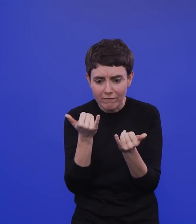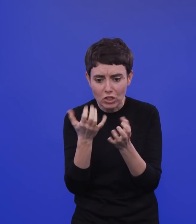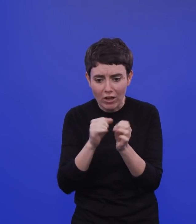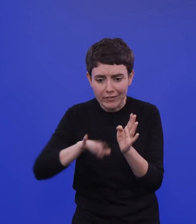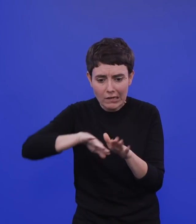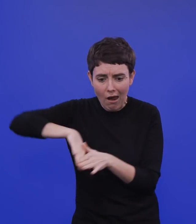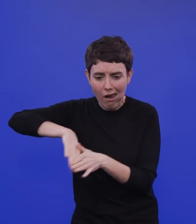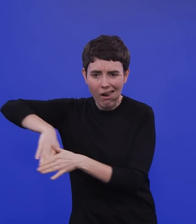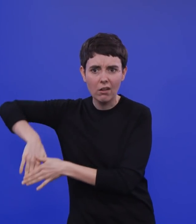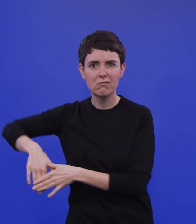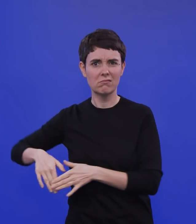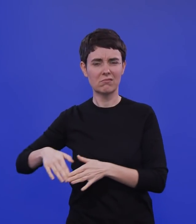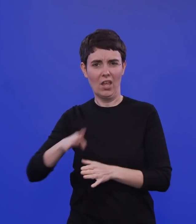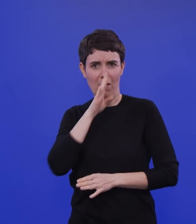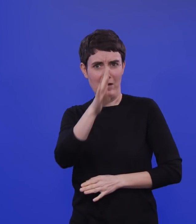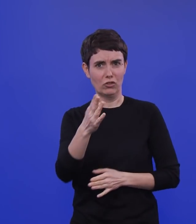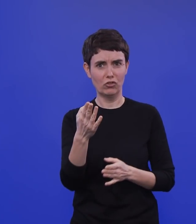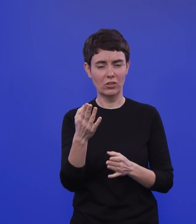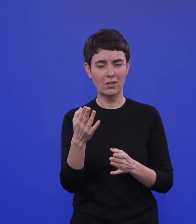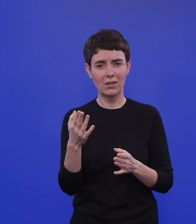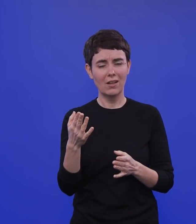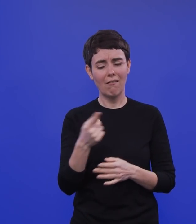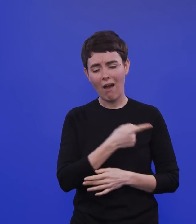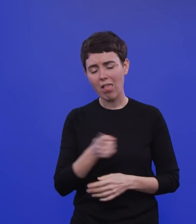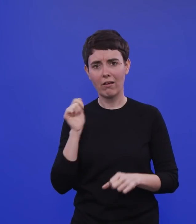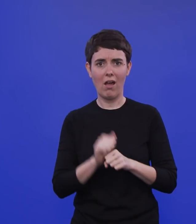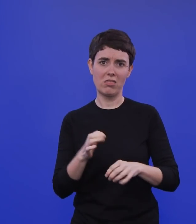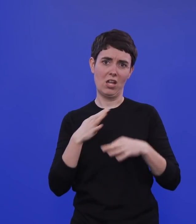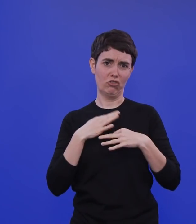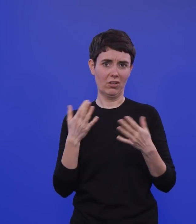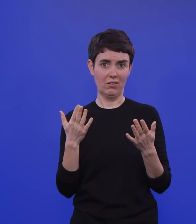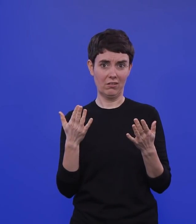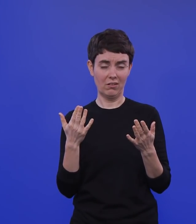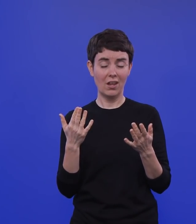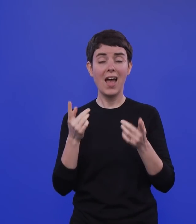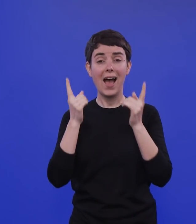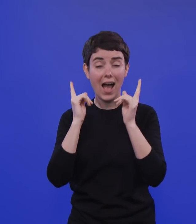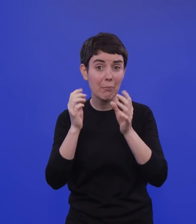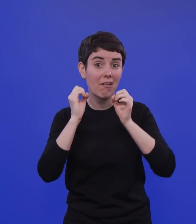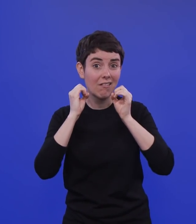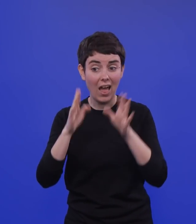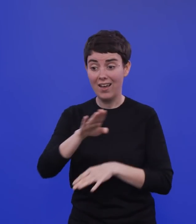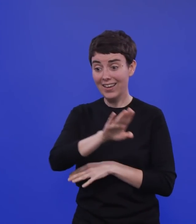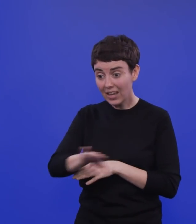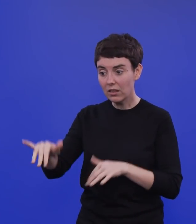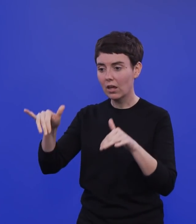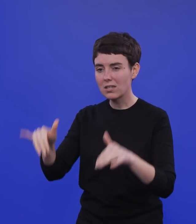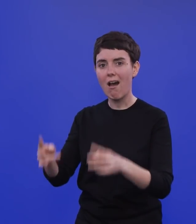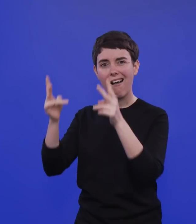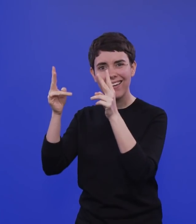man muss sagen, es ist da. Und dem gegenüber steht aber ein sehr hoher Wert, ein sehr hoher ideeller gesellschaftlicher Wert, ein